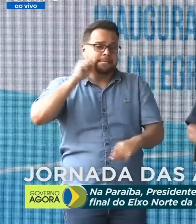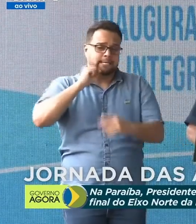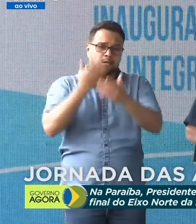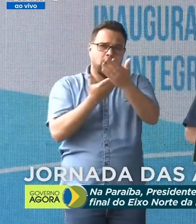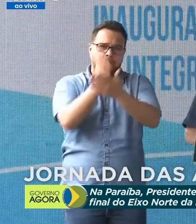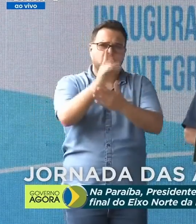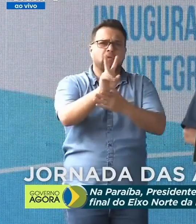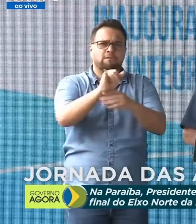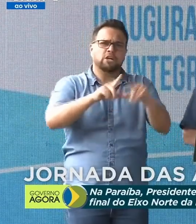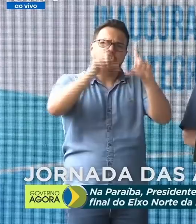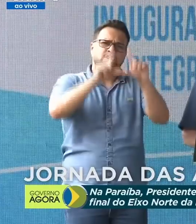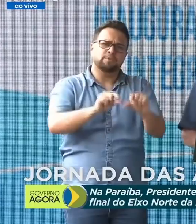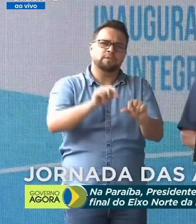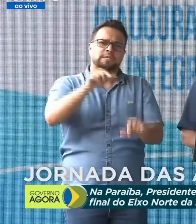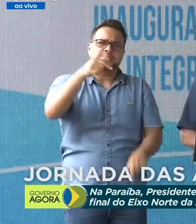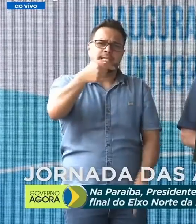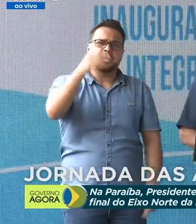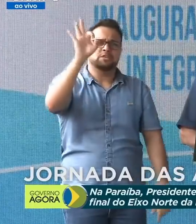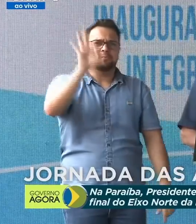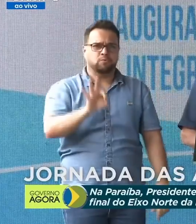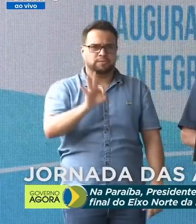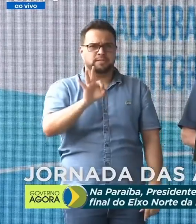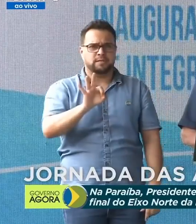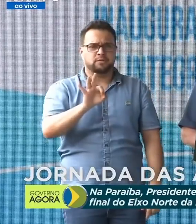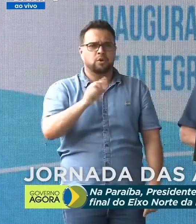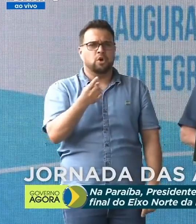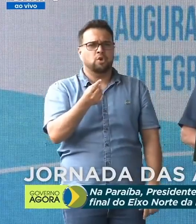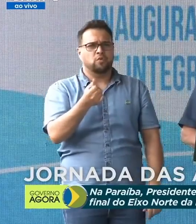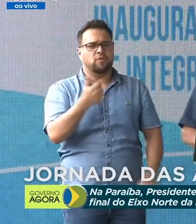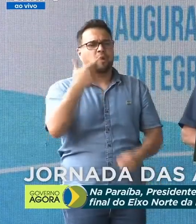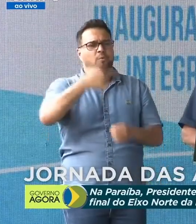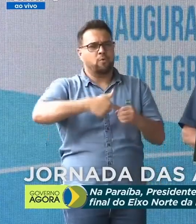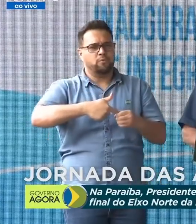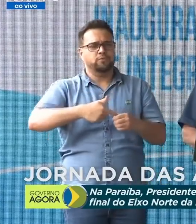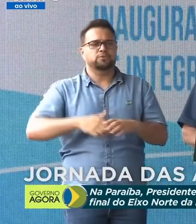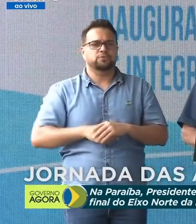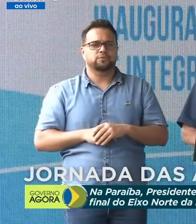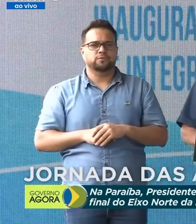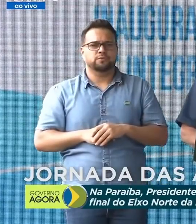teremos uma redução de aproximadamente 7% no preço dos combustíveis.